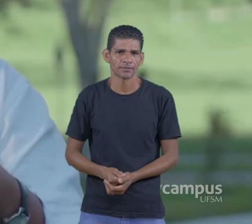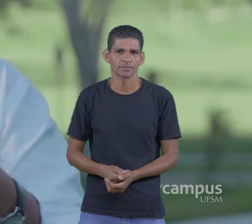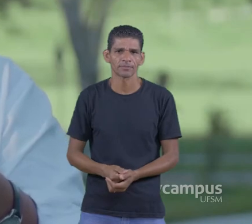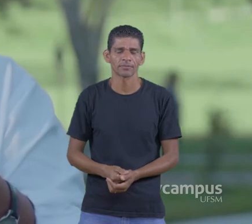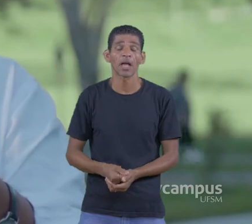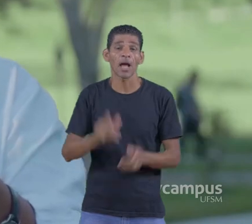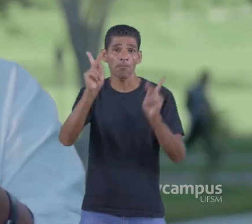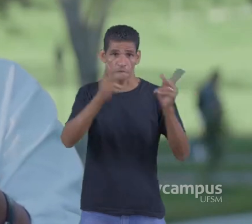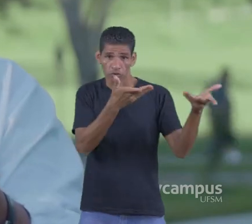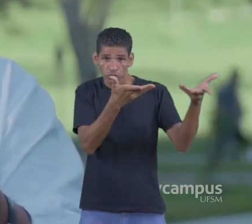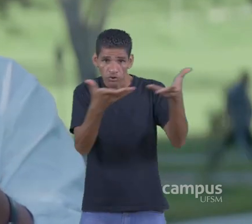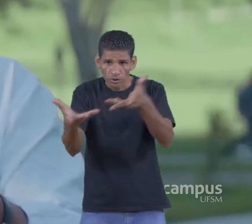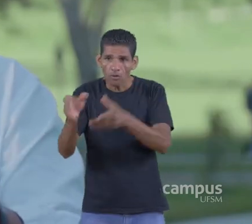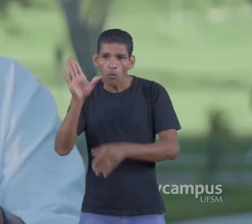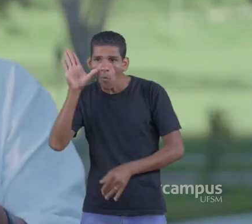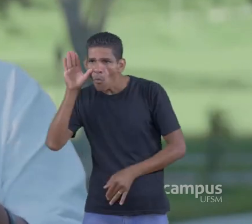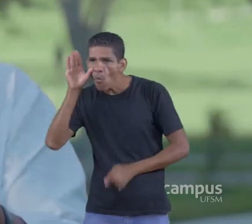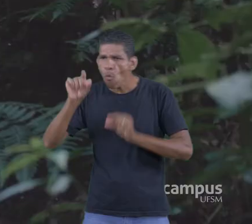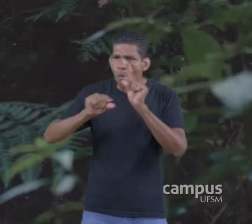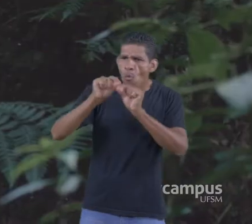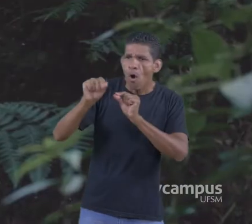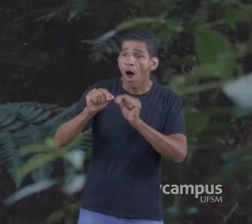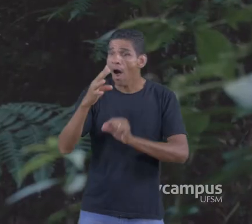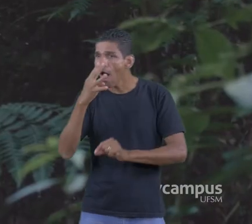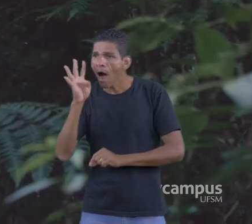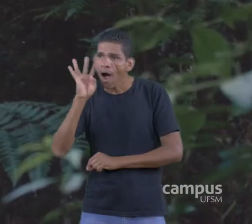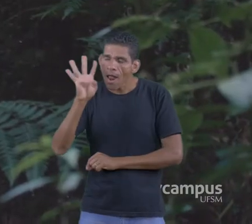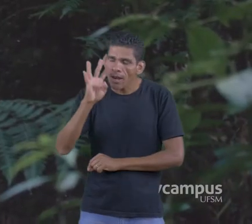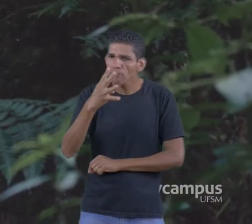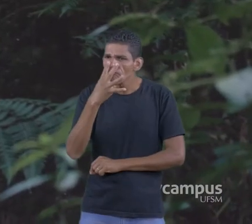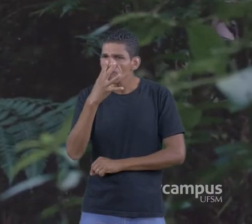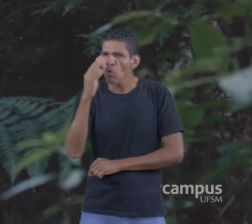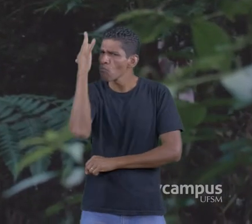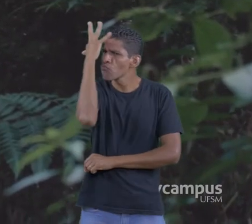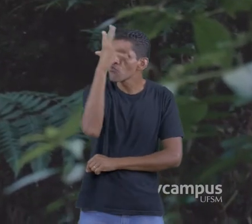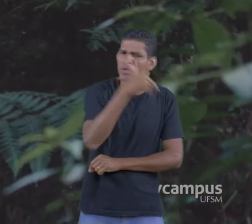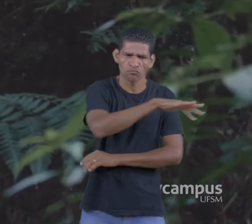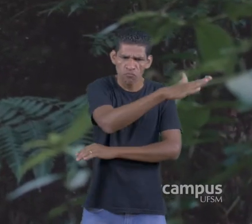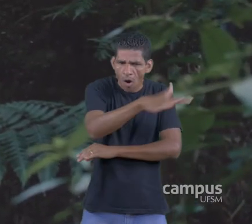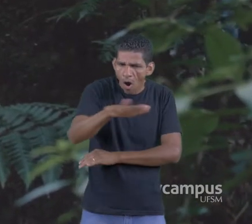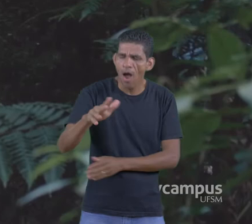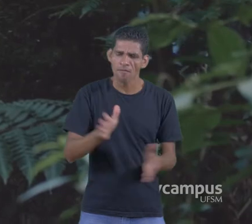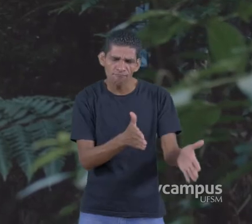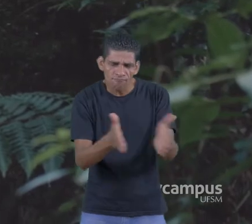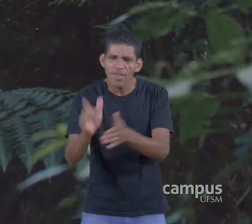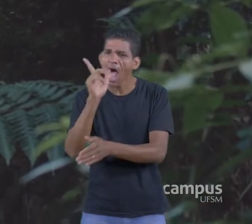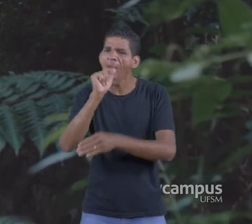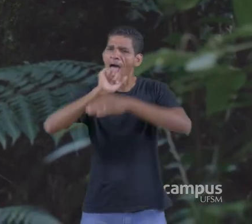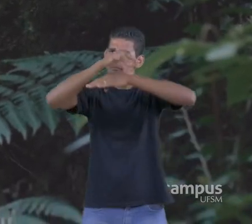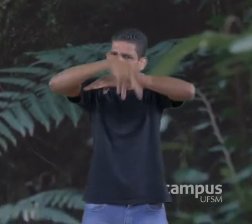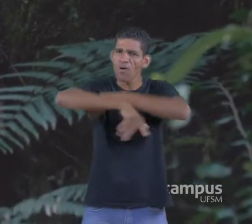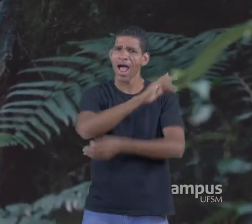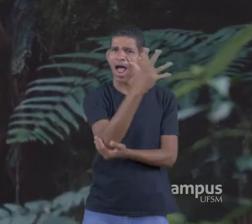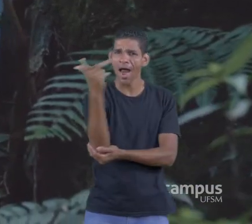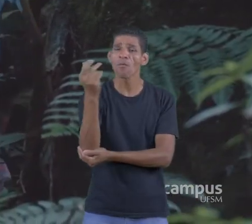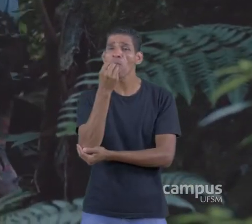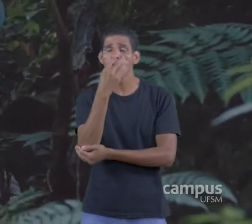Onde o visitante Está buscando Não só Desfrutar De uma paisagem Não só O